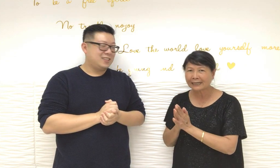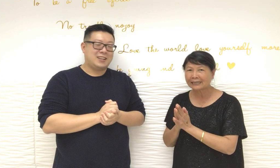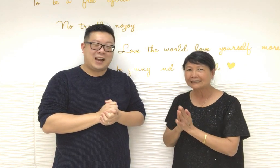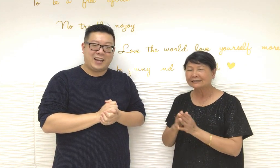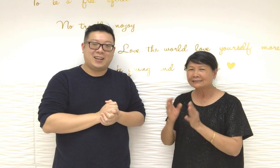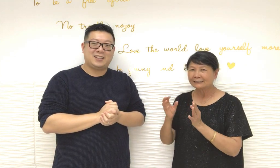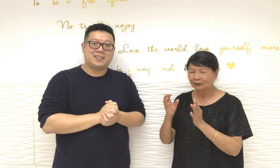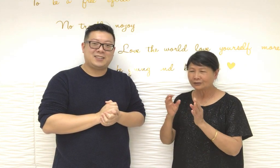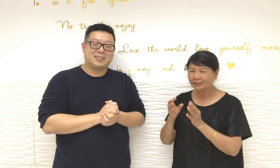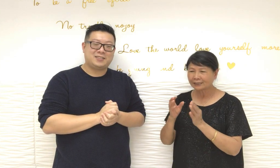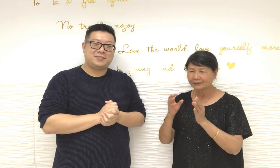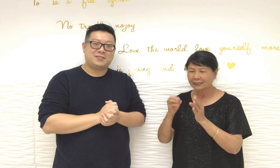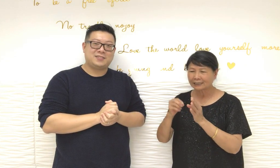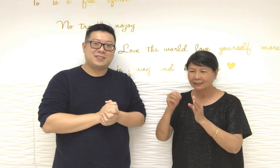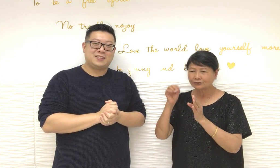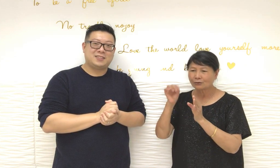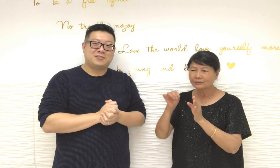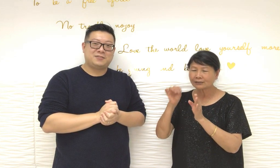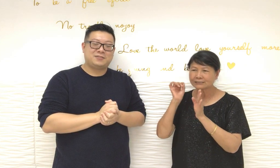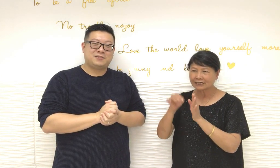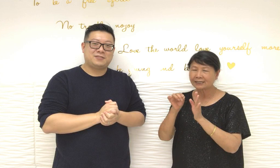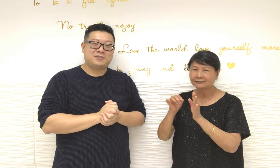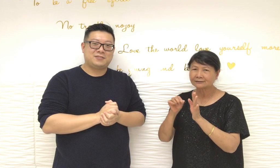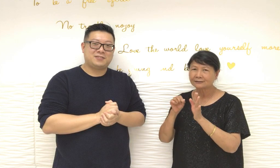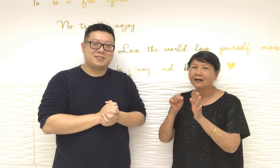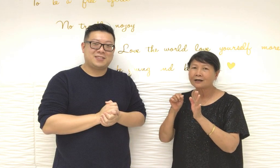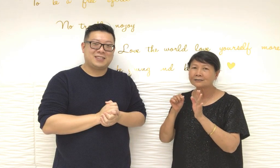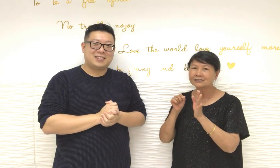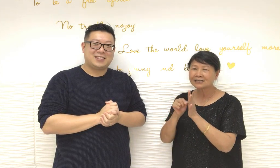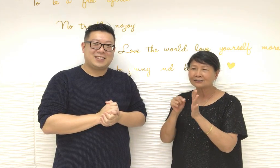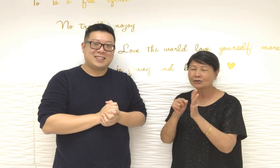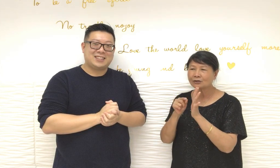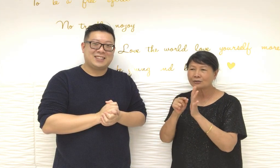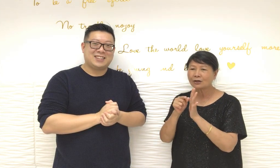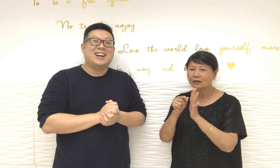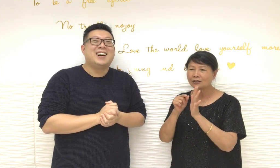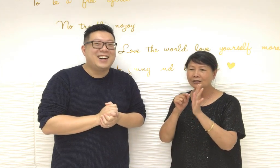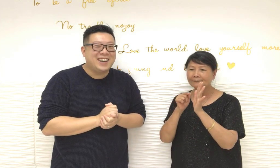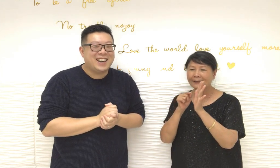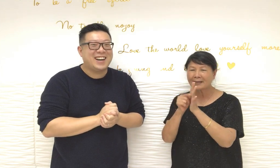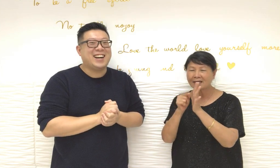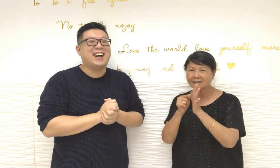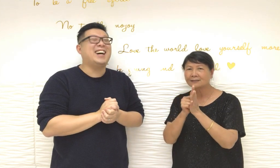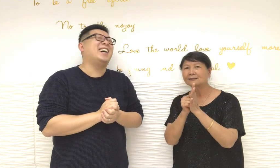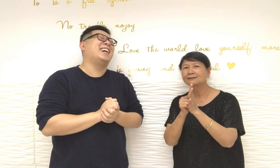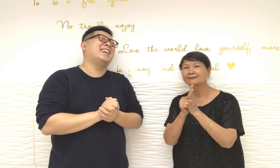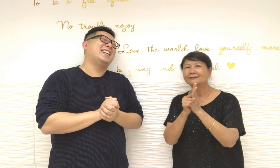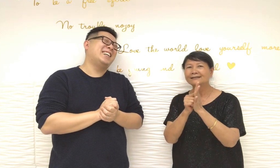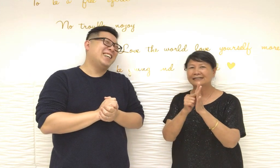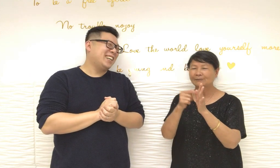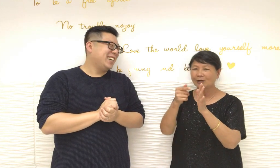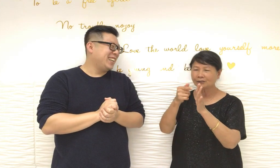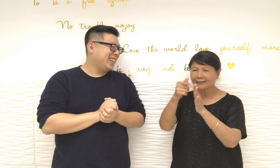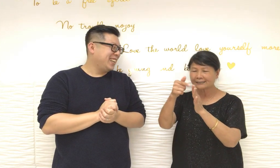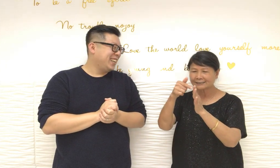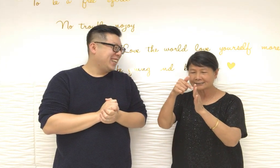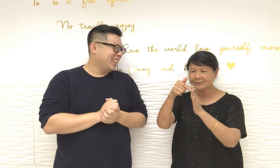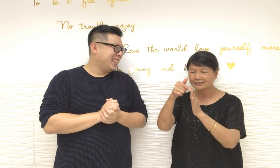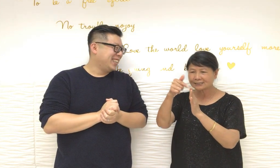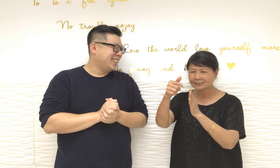是我就是用一個錢去塞去那個屁股那他自然